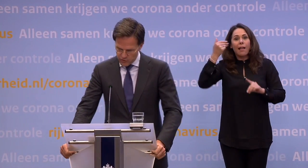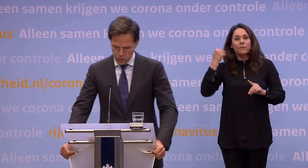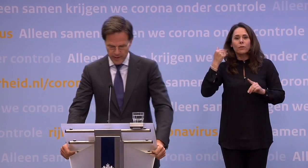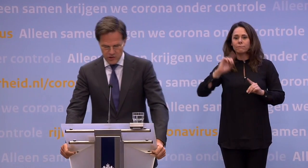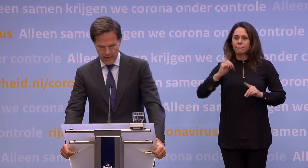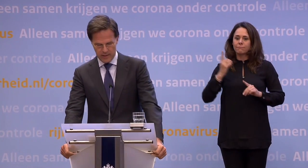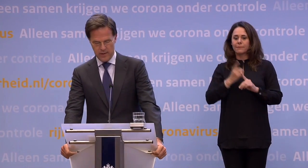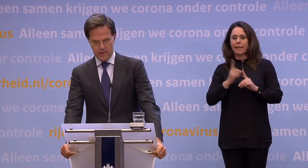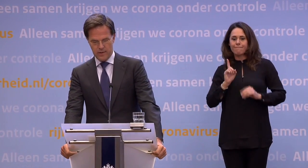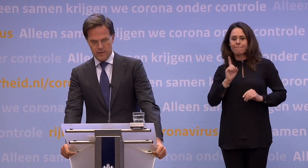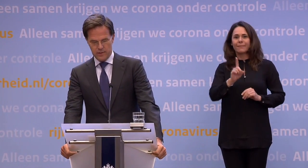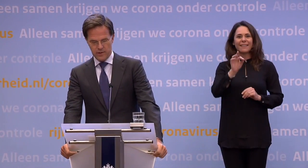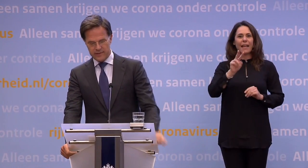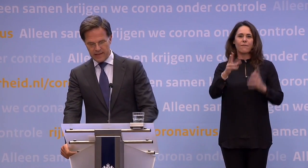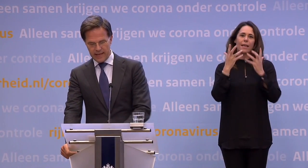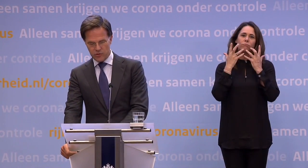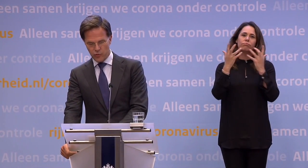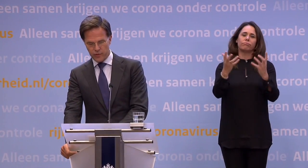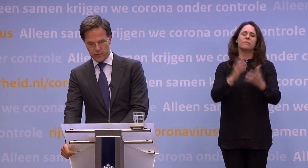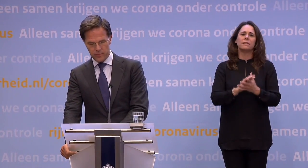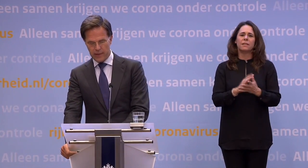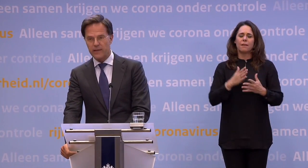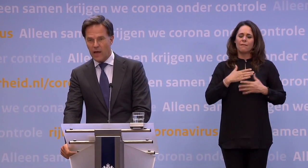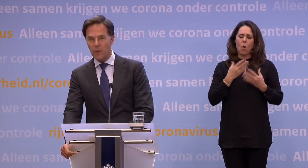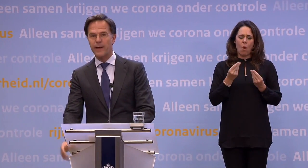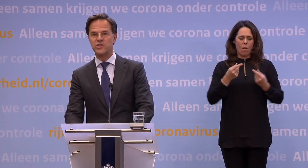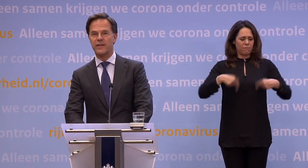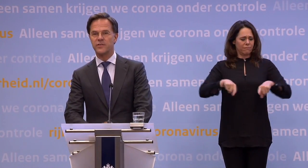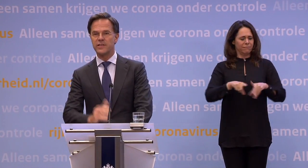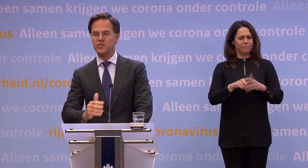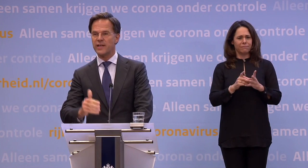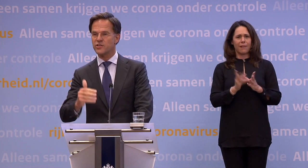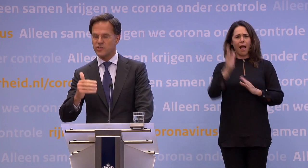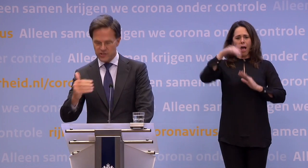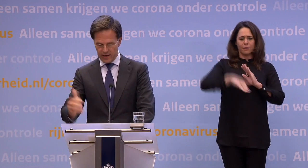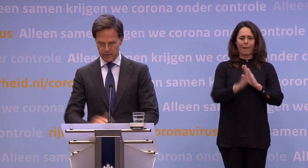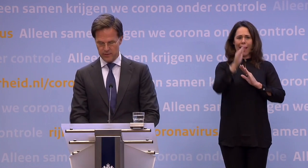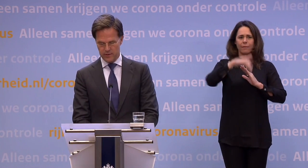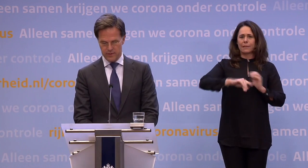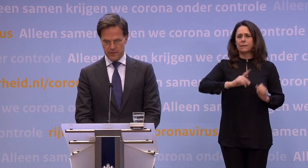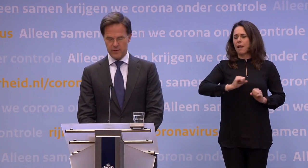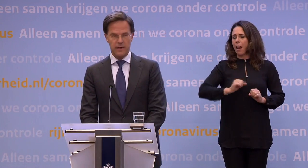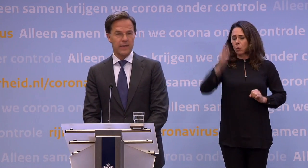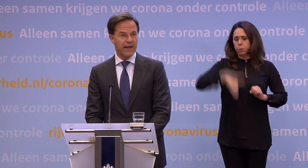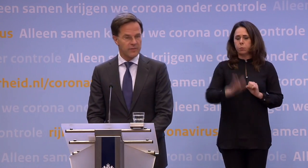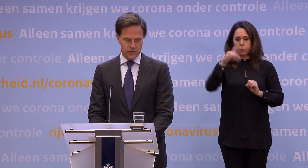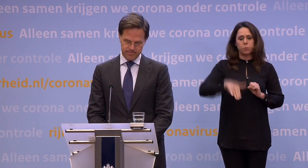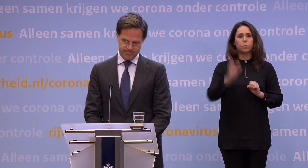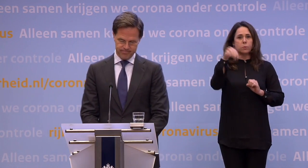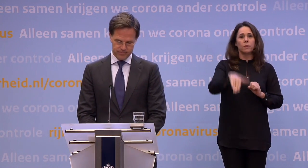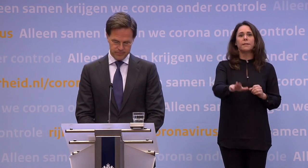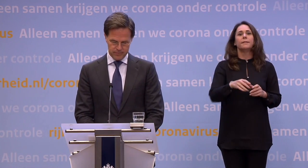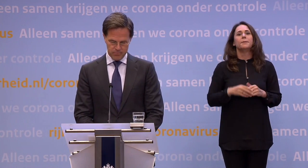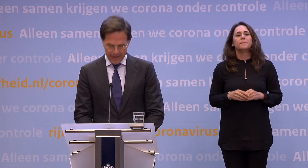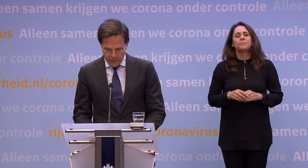televisietoespraak zei... ...dat het net leek alsof we in een achtbaan zaten die steeds sneller aan het rijden was.